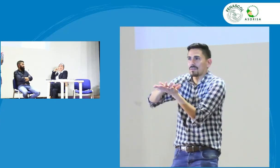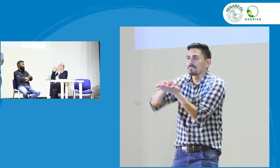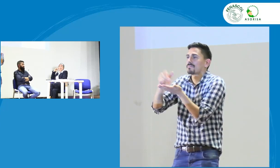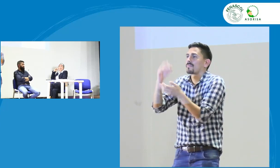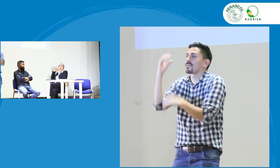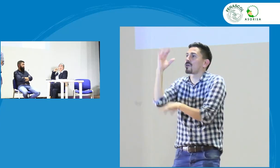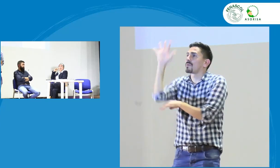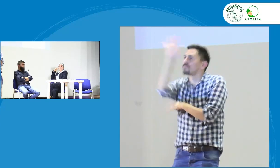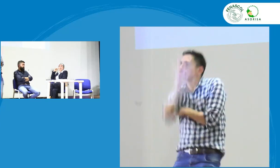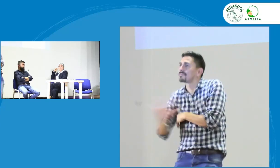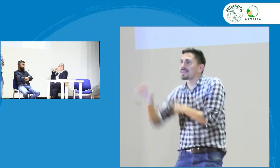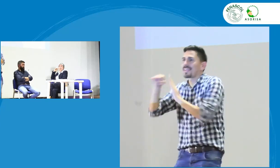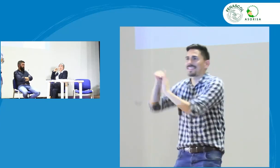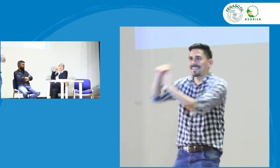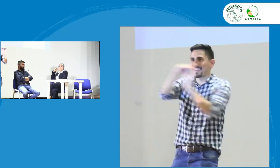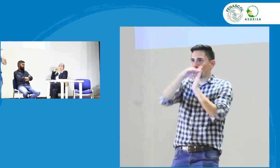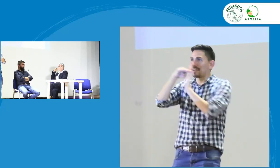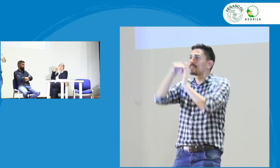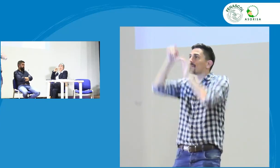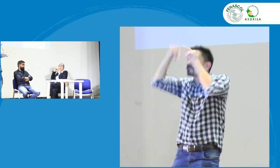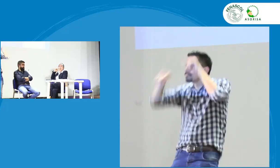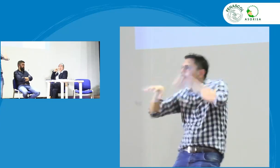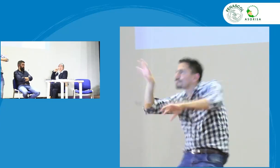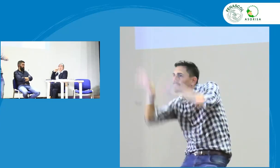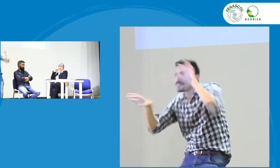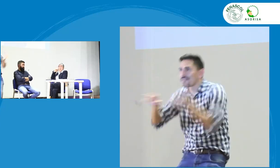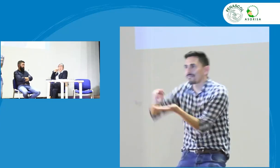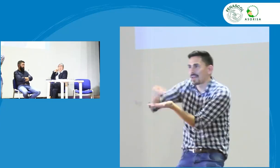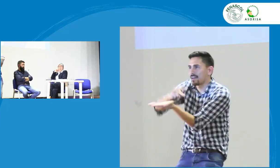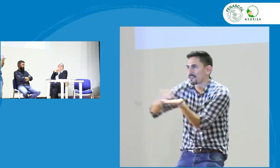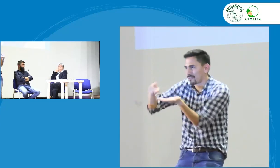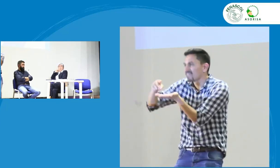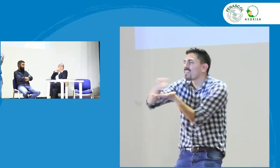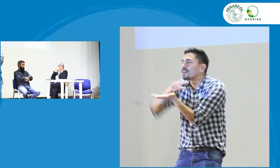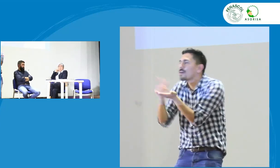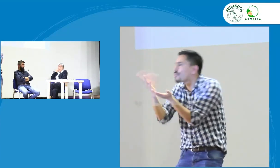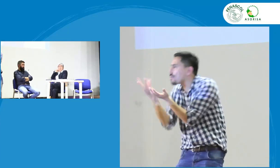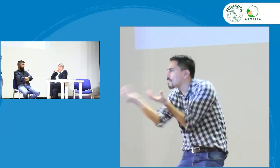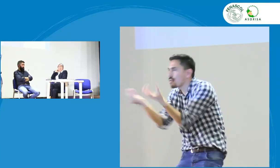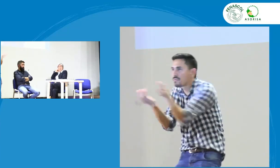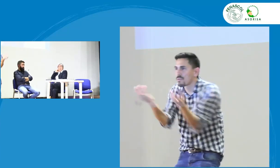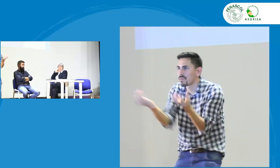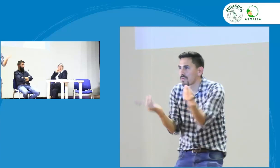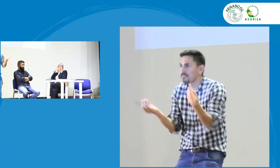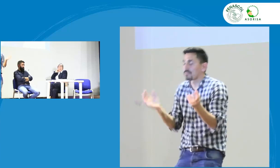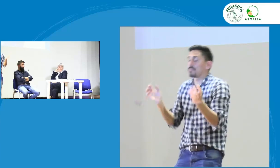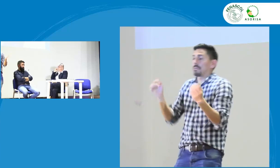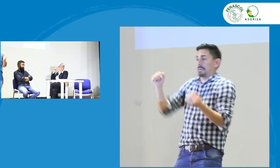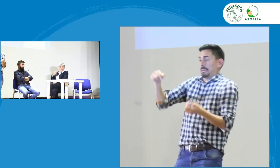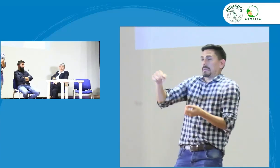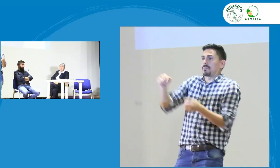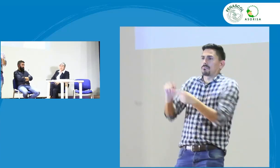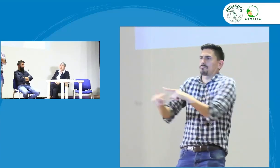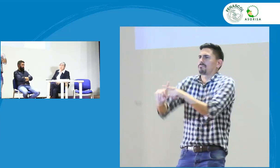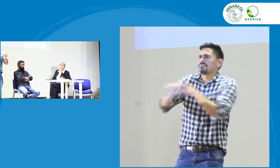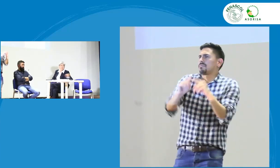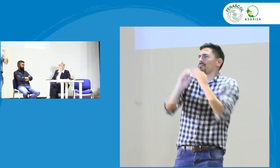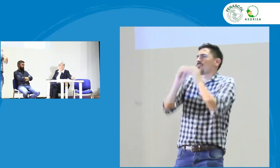la variación lingüística en el país llegar a una estandarización de acuerdo a las regiones y a las variaciones que se